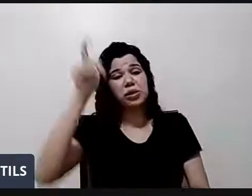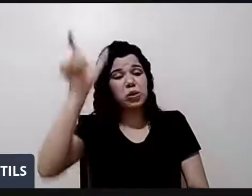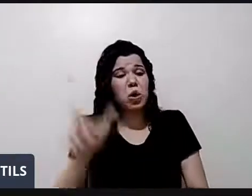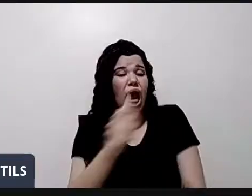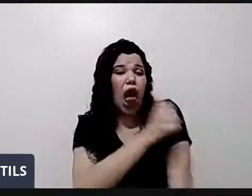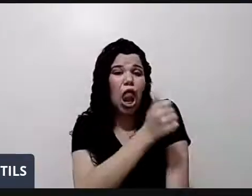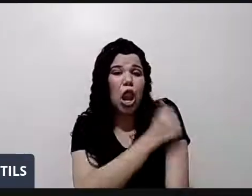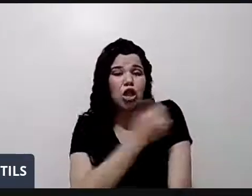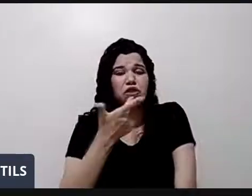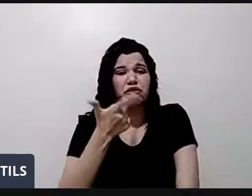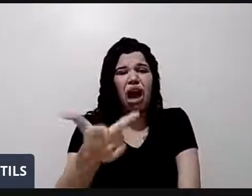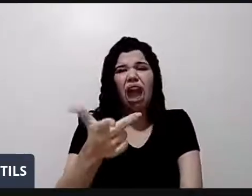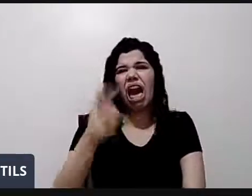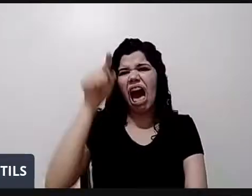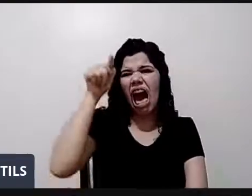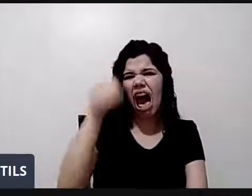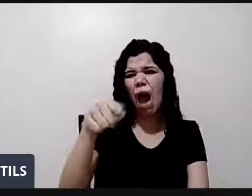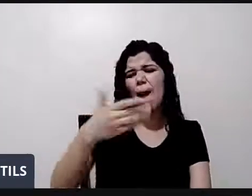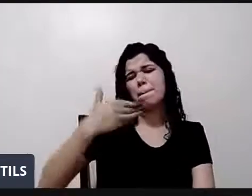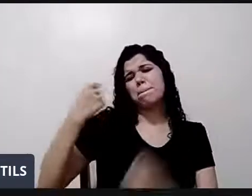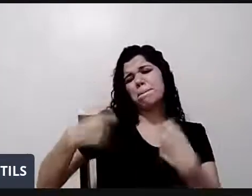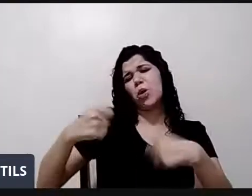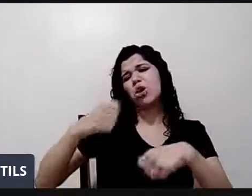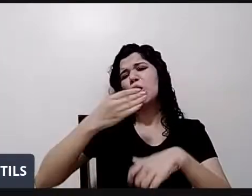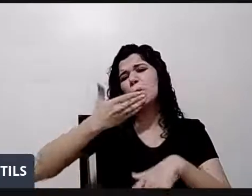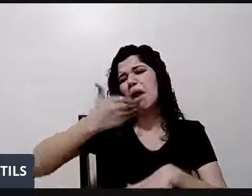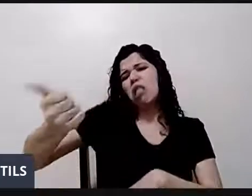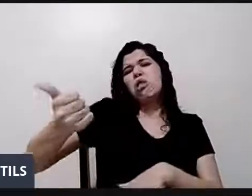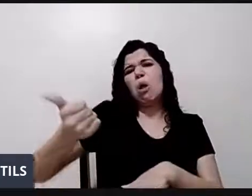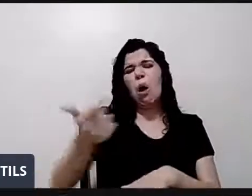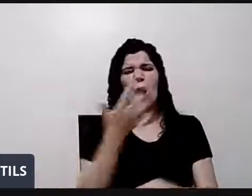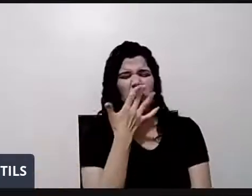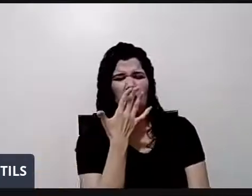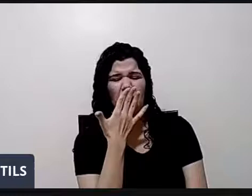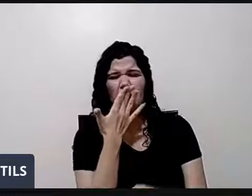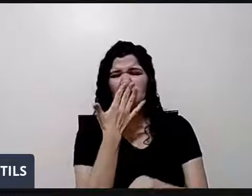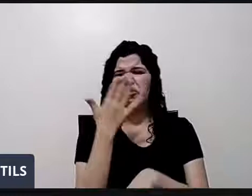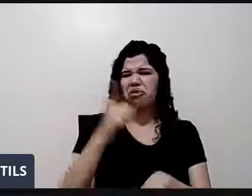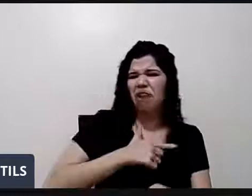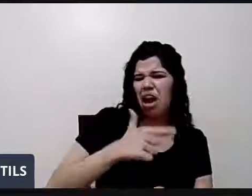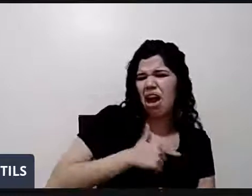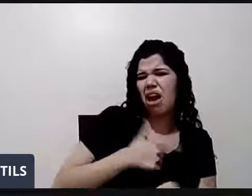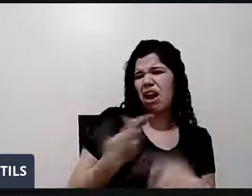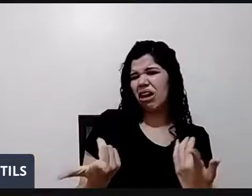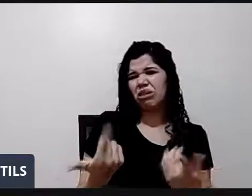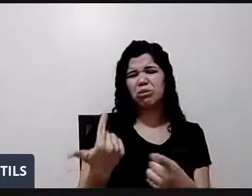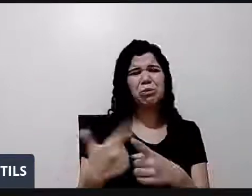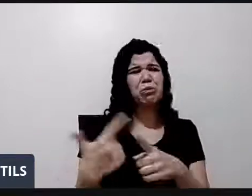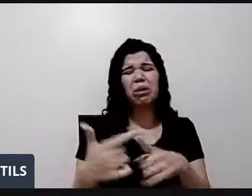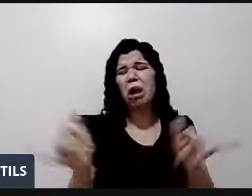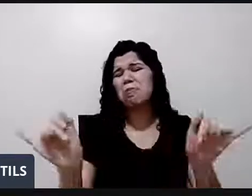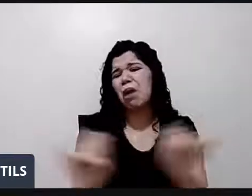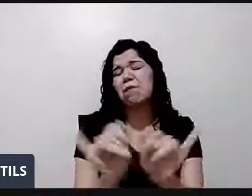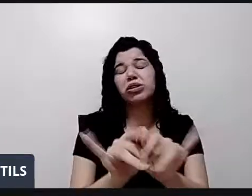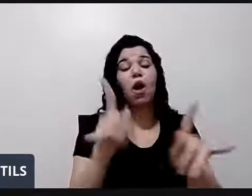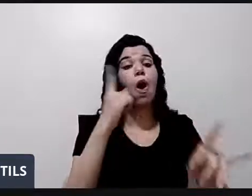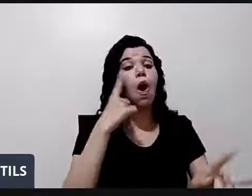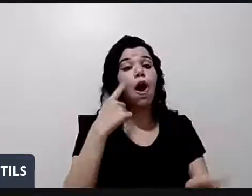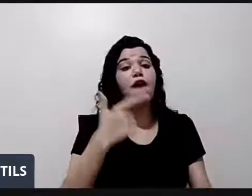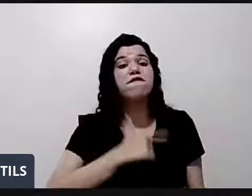logomarca que é feia, a cor é feia, não sei o que, besteira. O feio é você poder fazer e não fazer nada. Isso é que é feio.